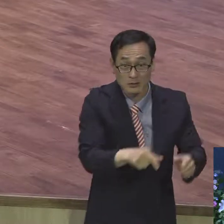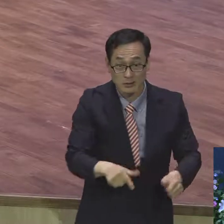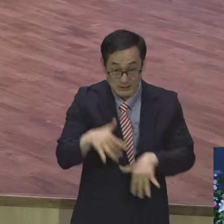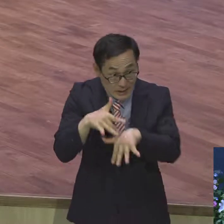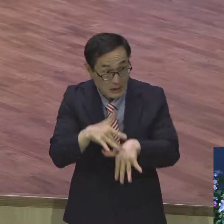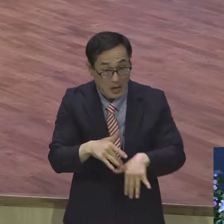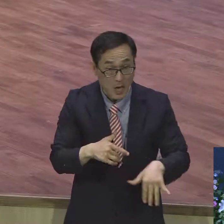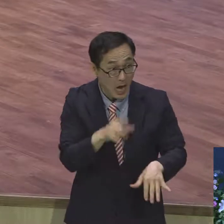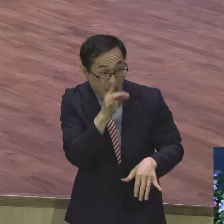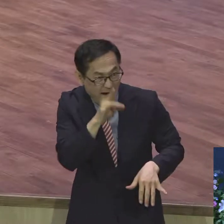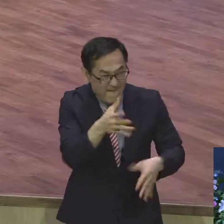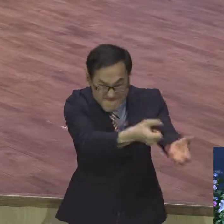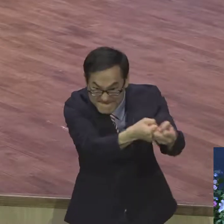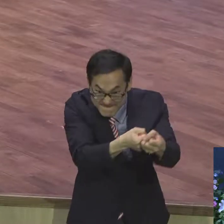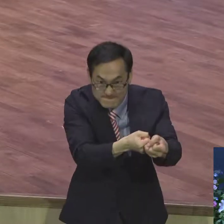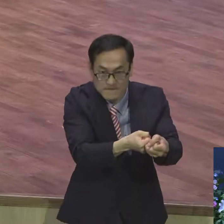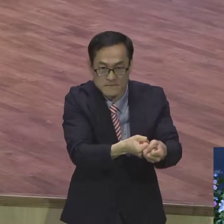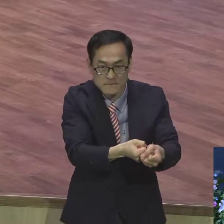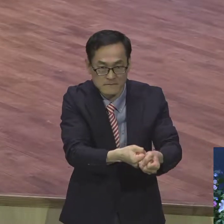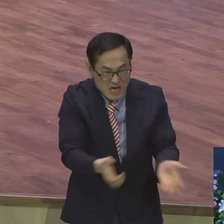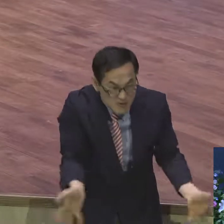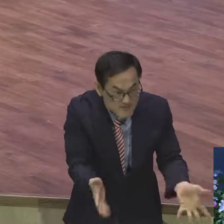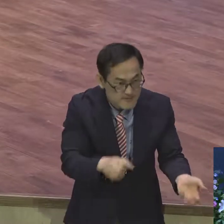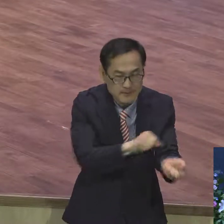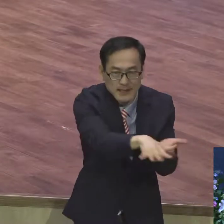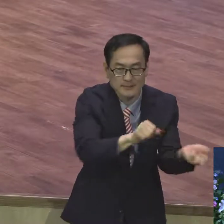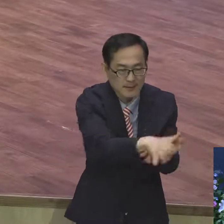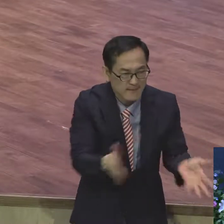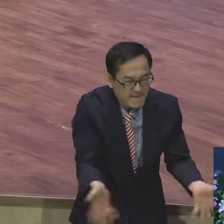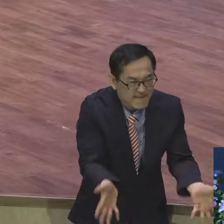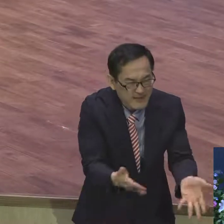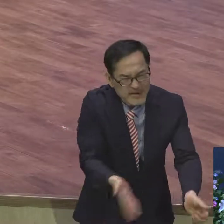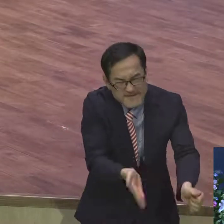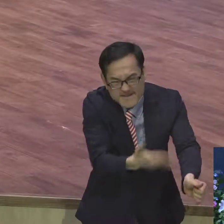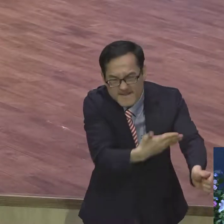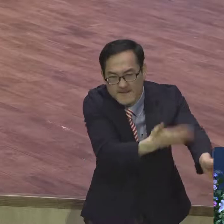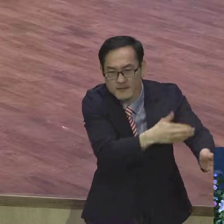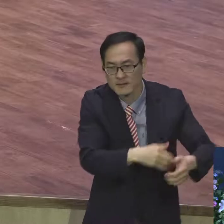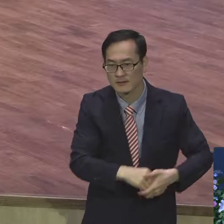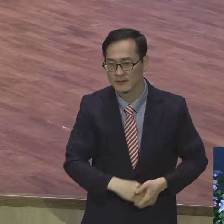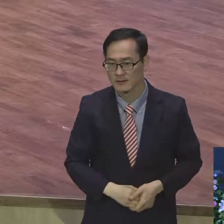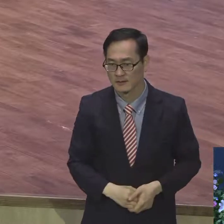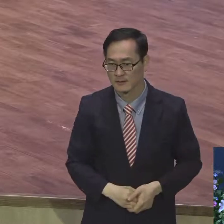교회가 다 박살이 나버려고요. 아무 힘 없어. 천주기왕 떴다 대통령 나와야 돼.